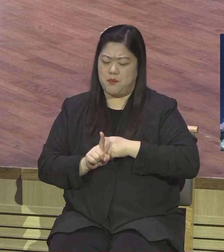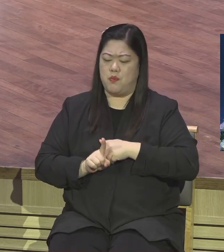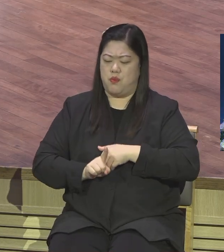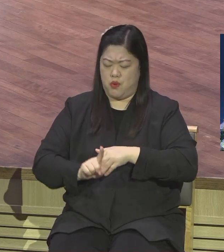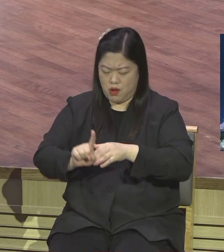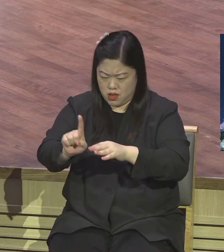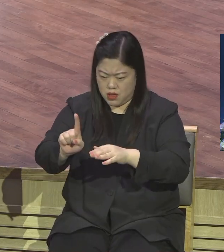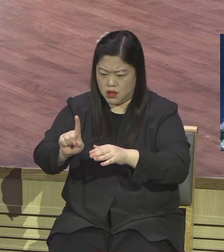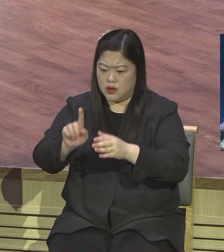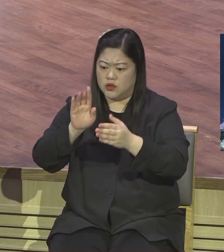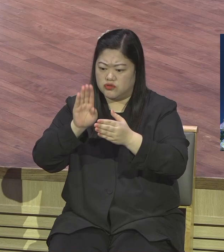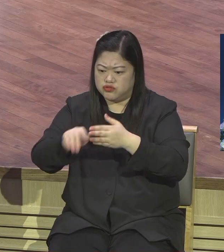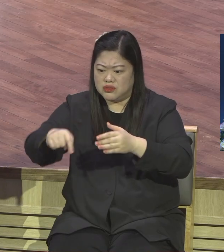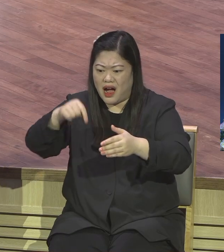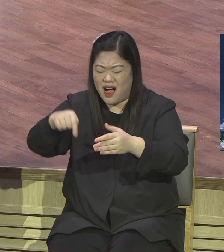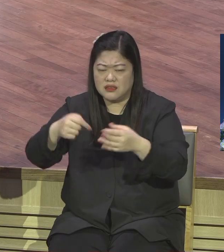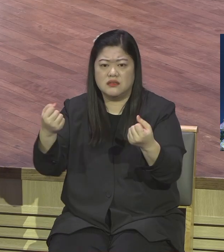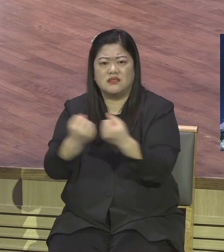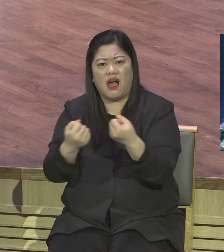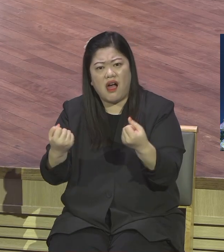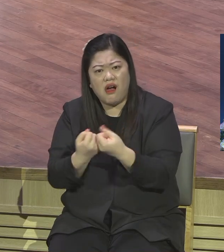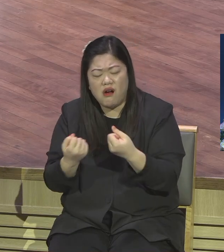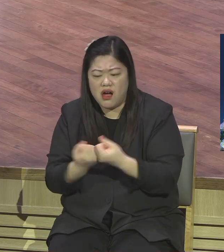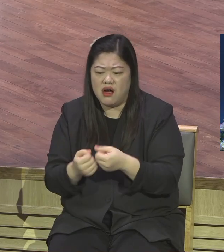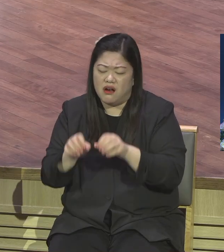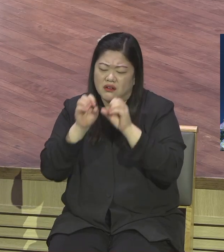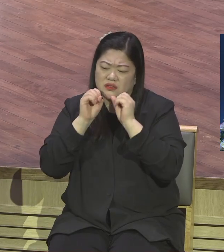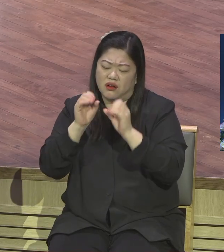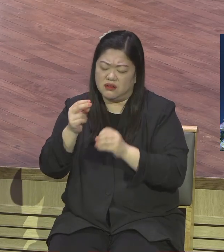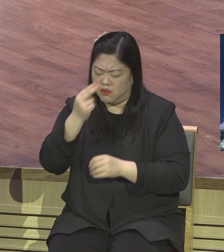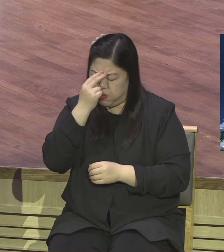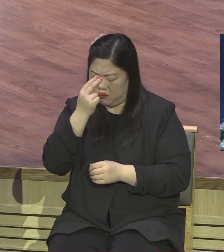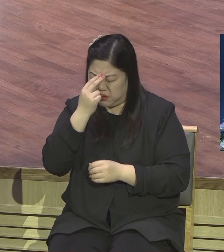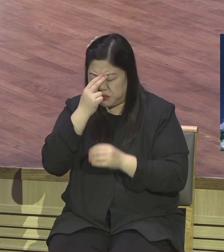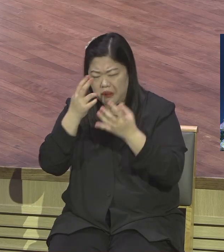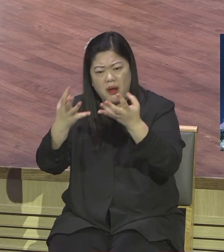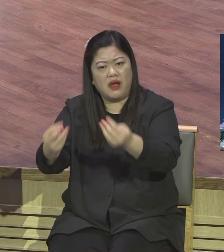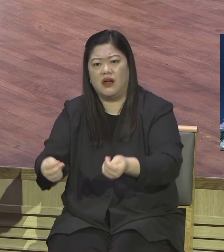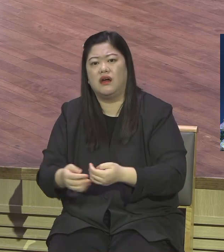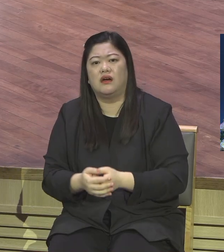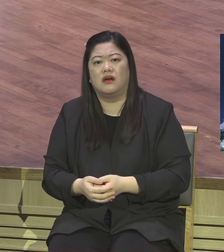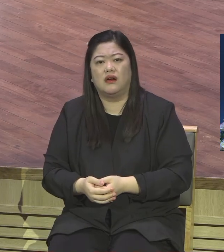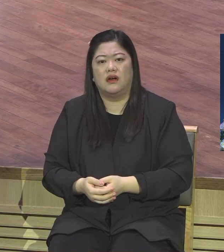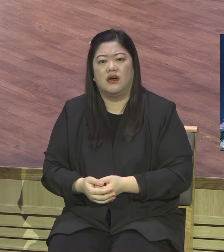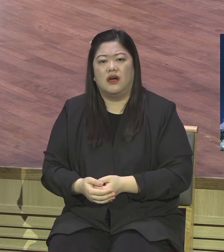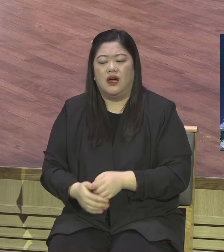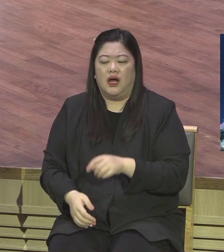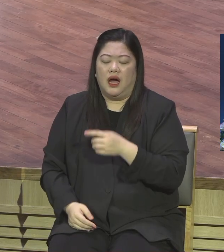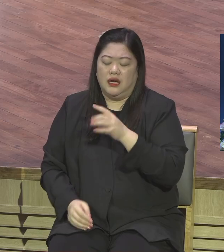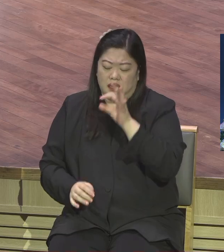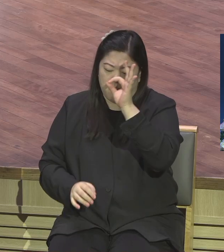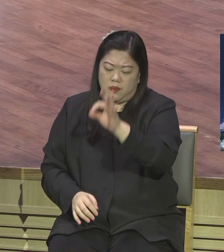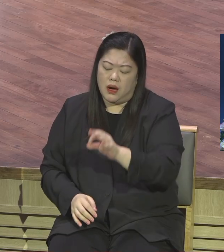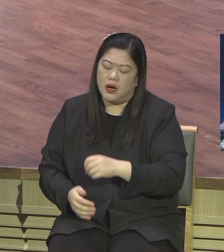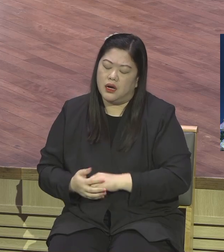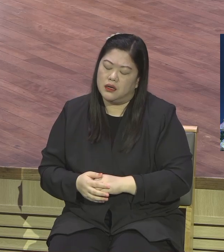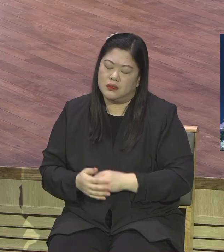싸워면 싸워요. 하도 싸우니까 서로 막 서로 싸워 선교할 생각은 없고 자리 싸움하고 내가